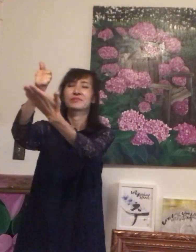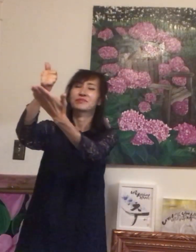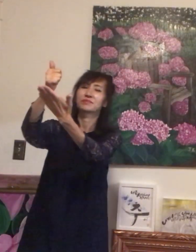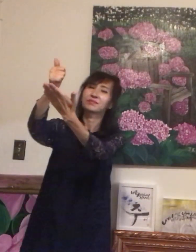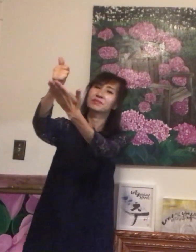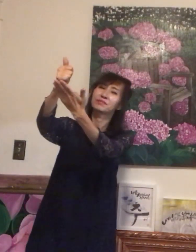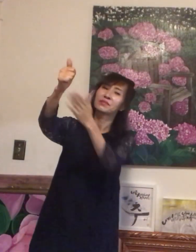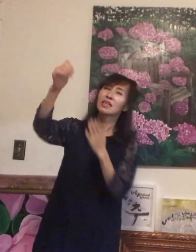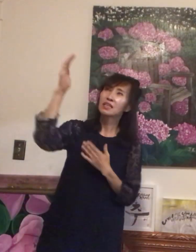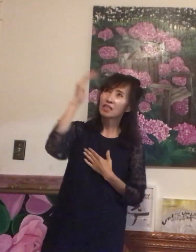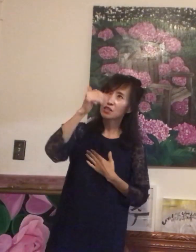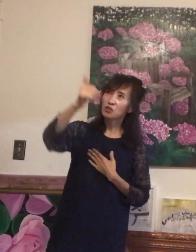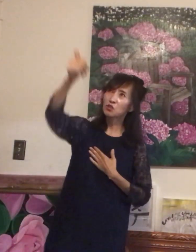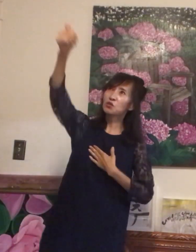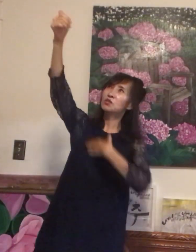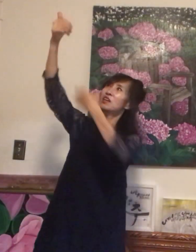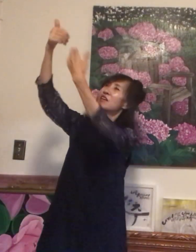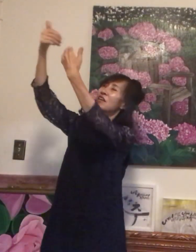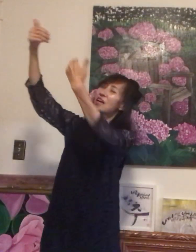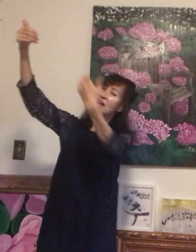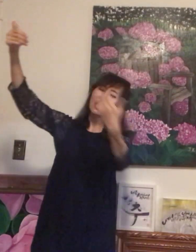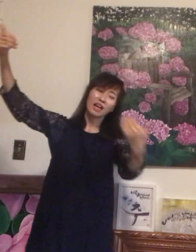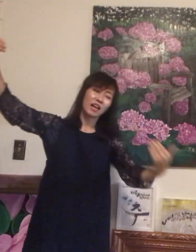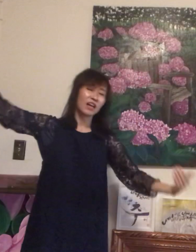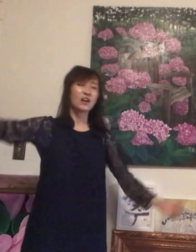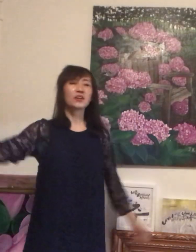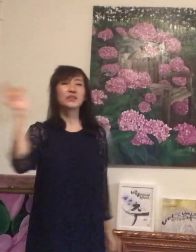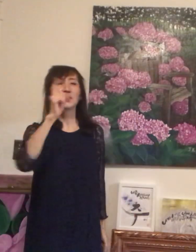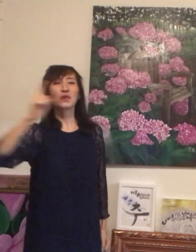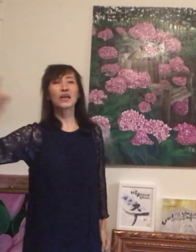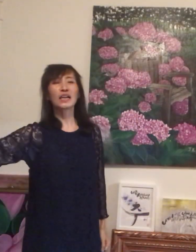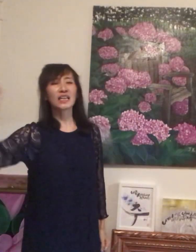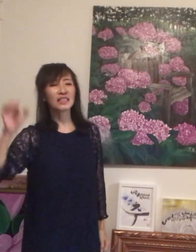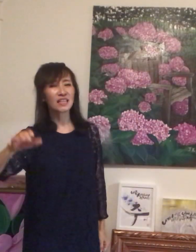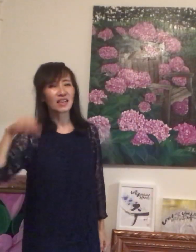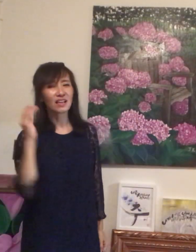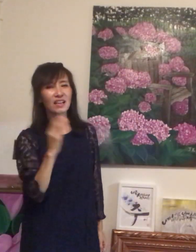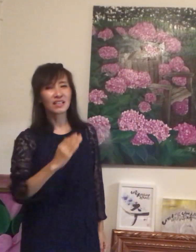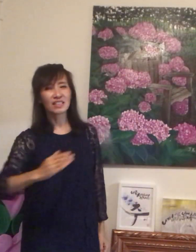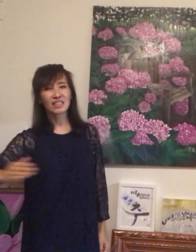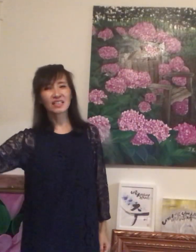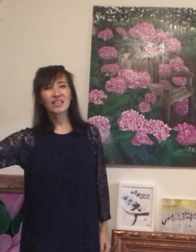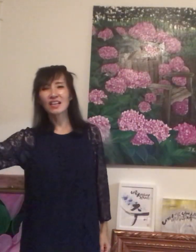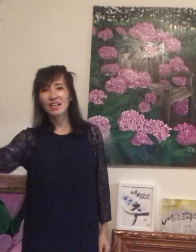내가 주를 떠나 어디로 가겠나일까